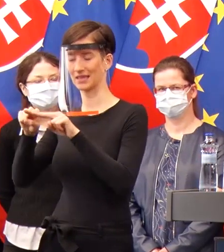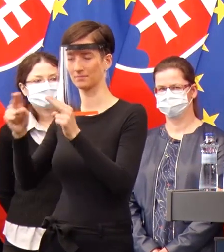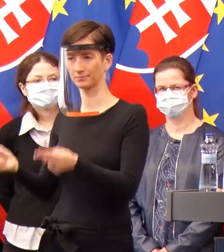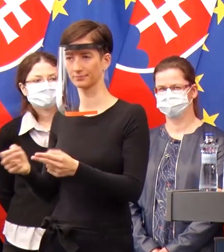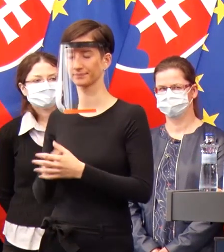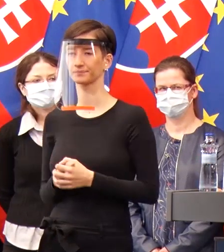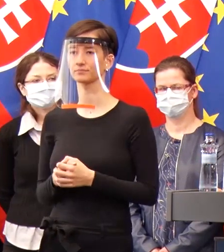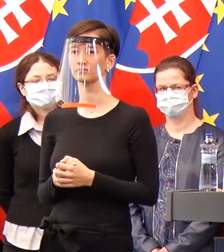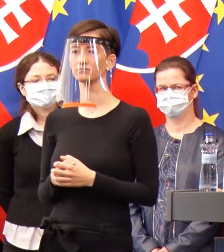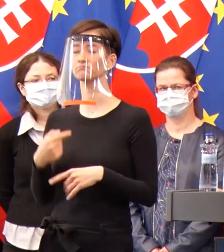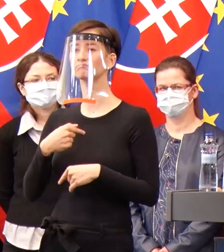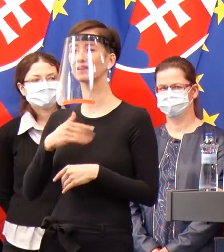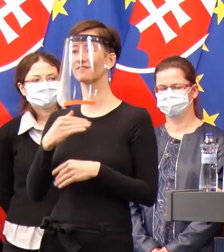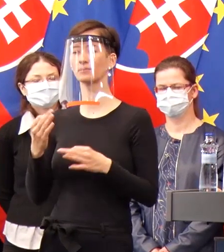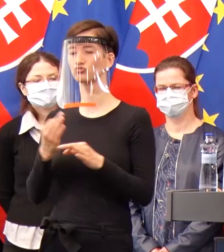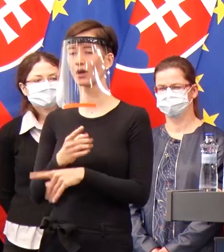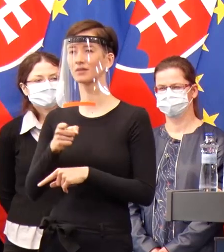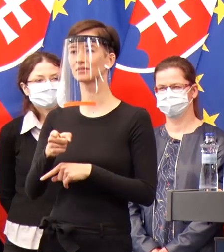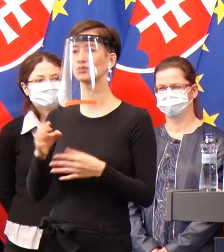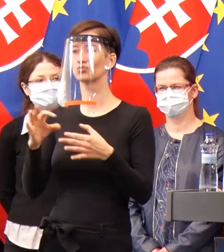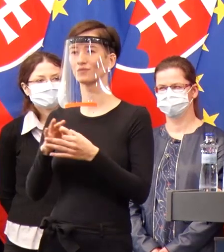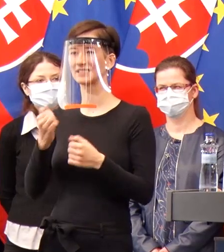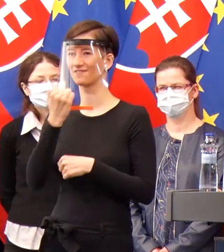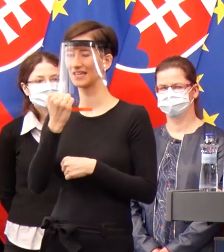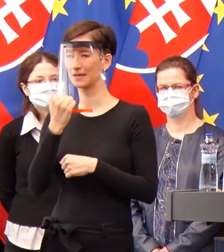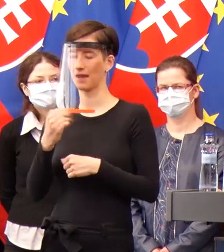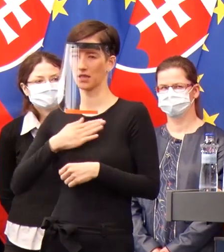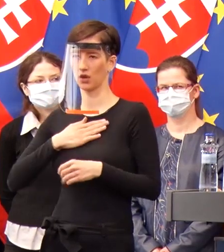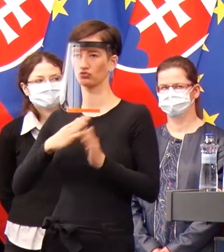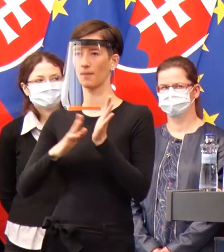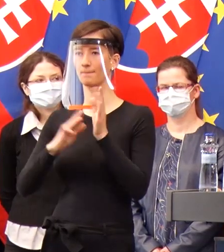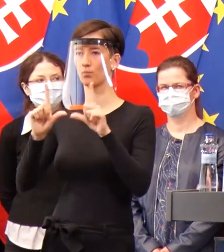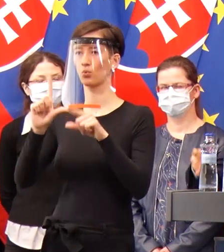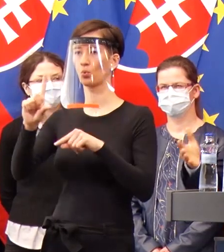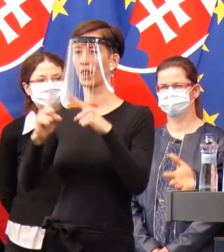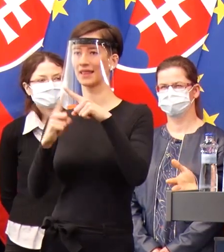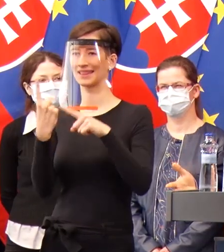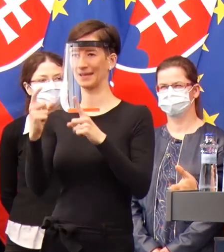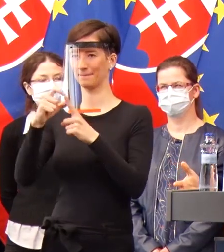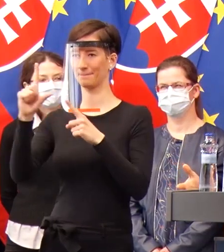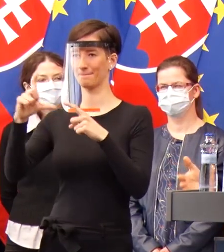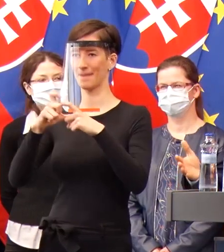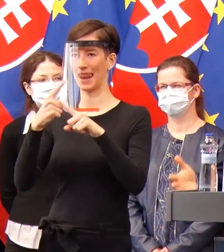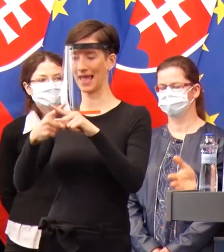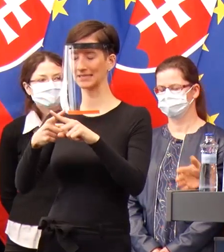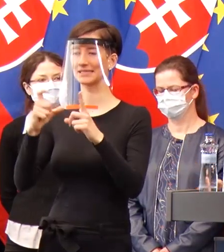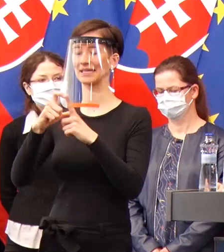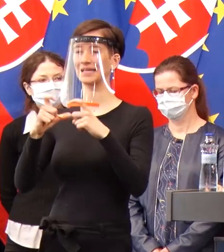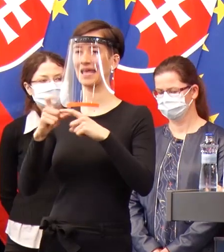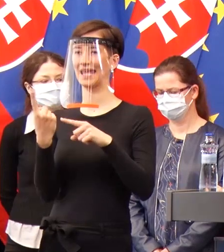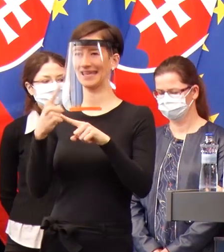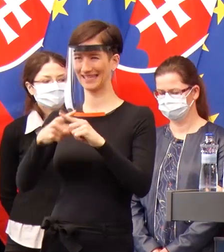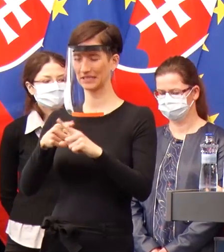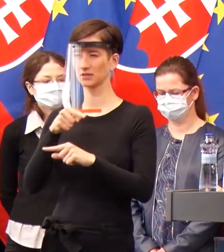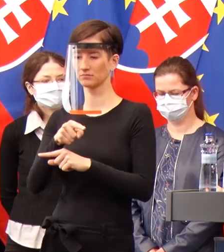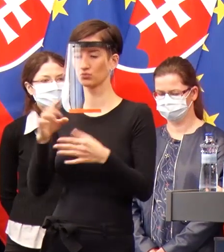firmu Multiplex DX, že dokonca je to prvýkrát, kedy vlastne naše výrobky, ktoré respektujete oligonukleotidy, ktoré pán doktor